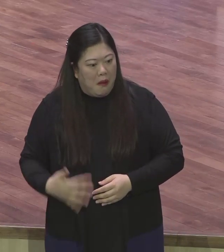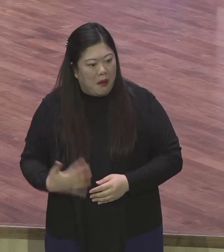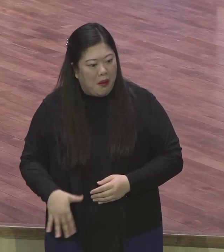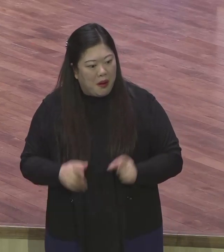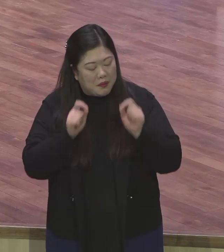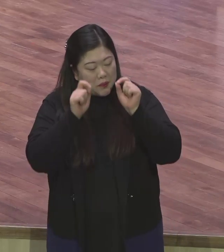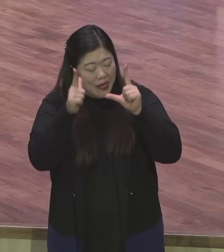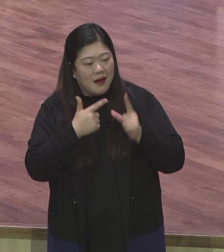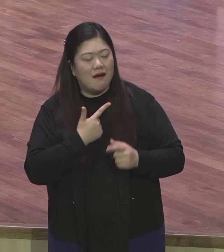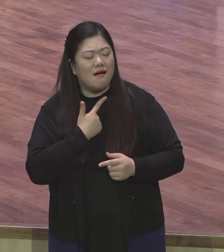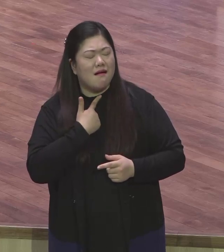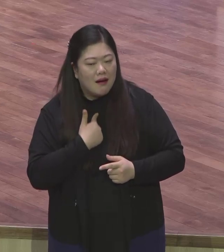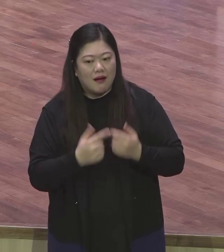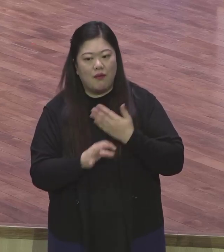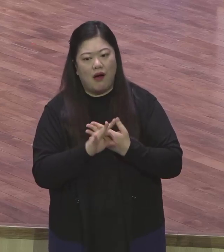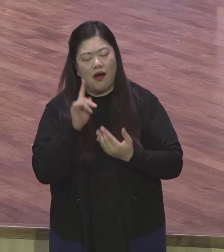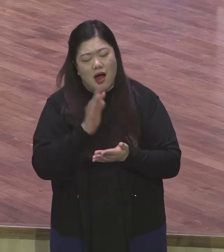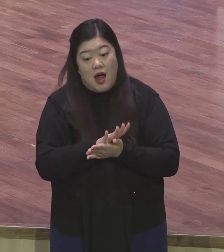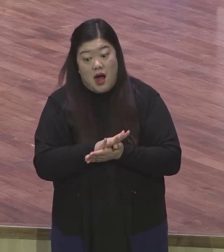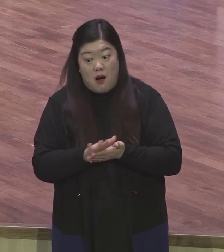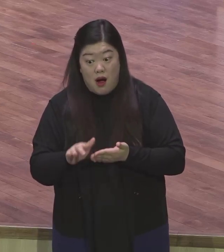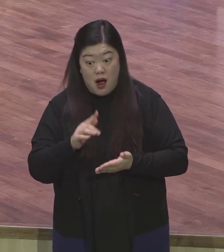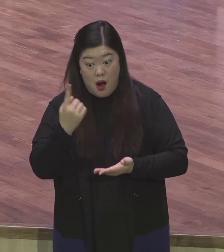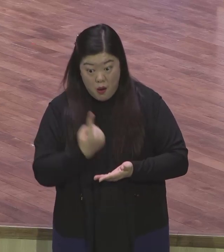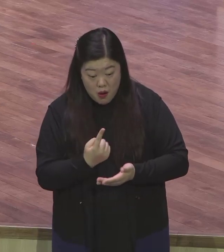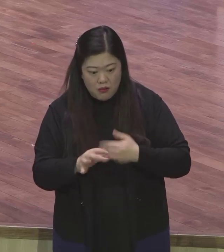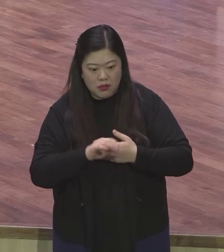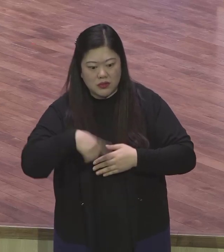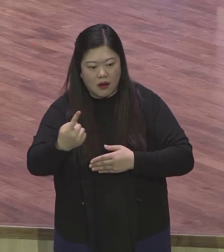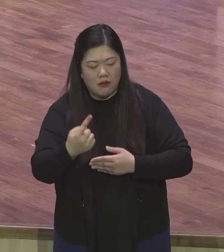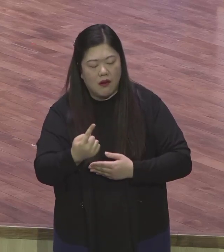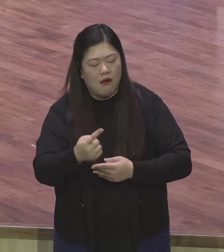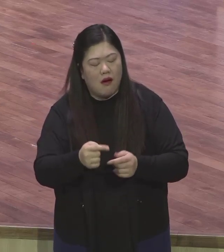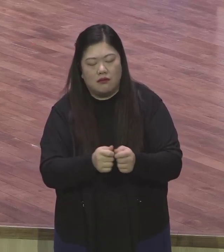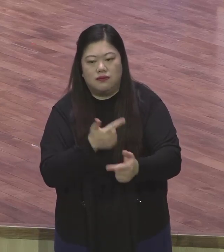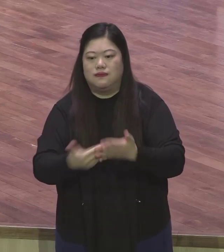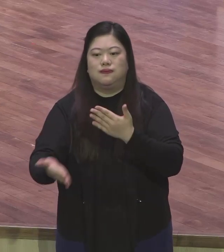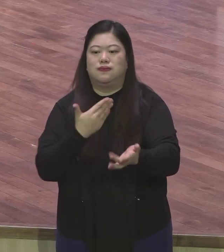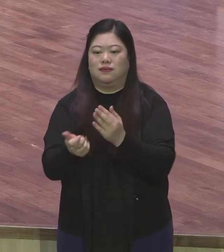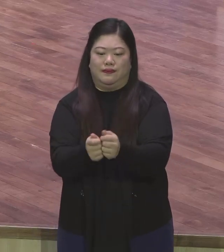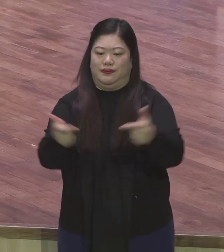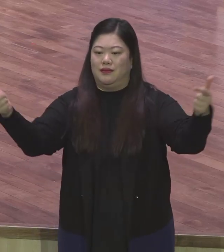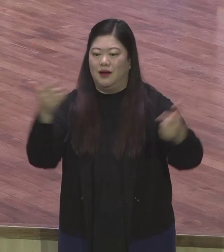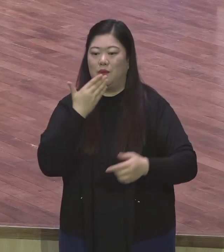제대로 한번 보시기 바랍니다 아 이게 신앙생활이구나 이것이 지상천국이구나